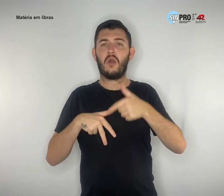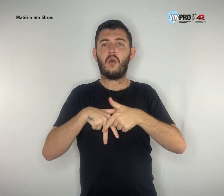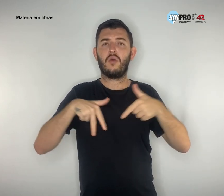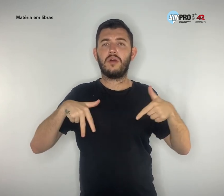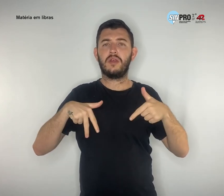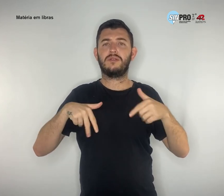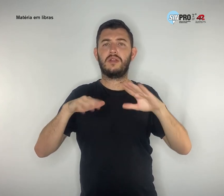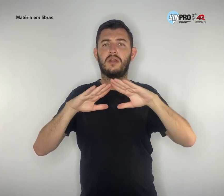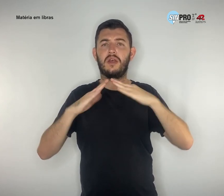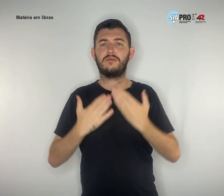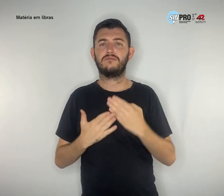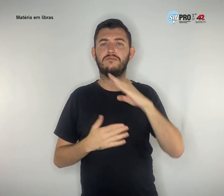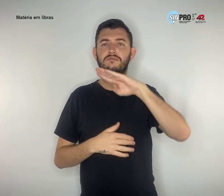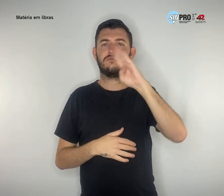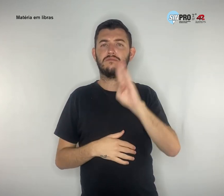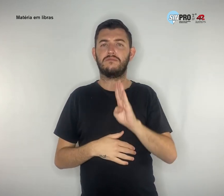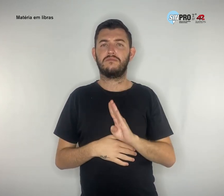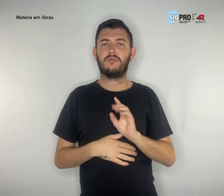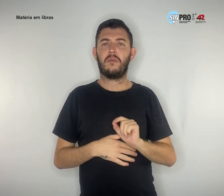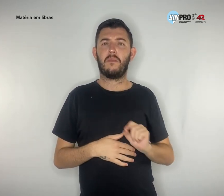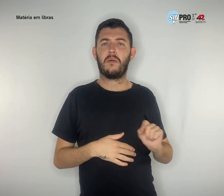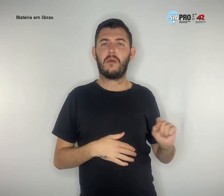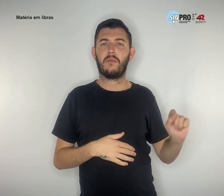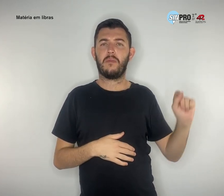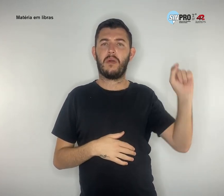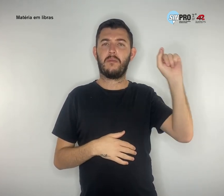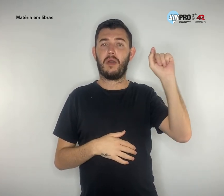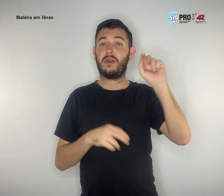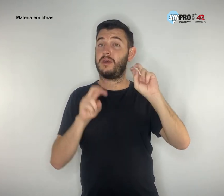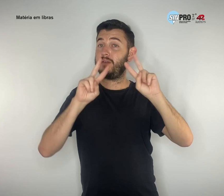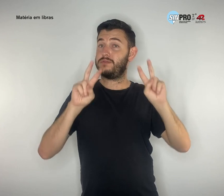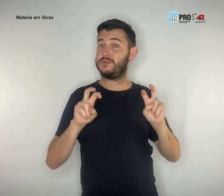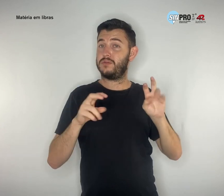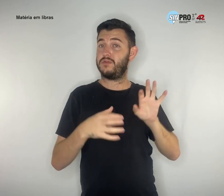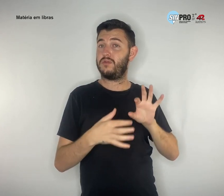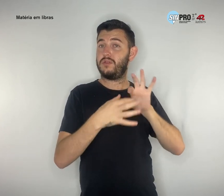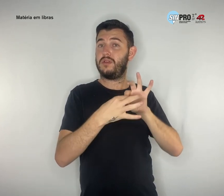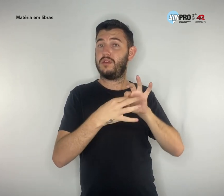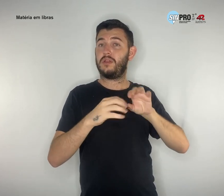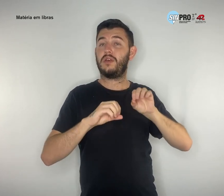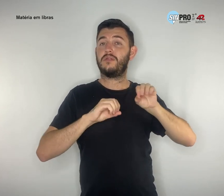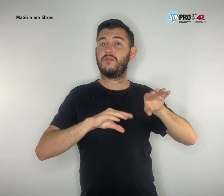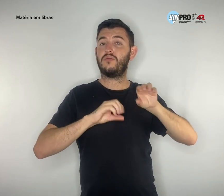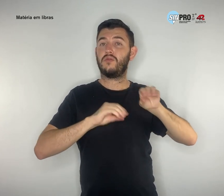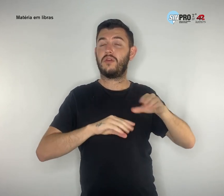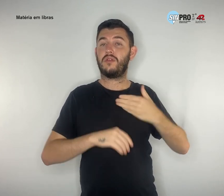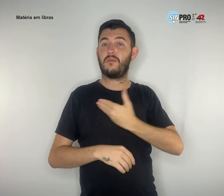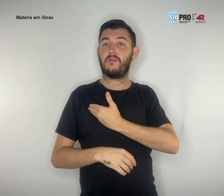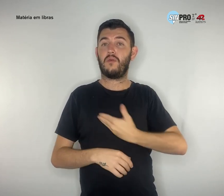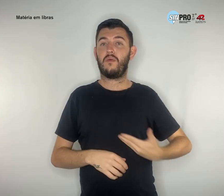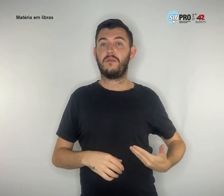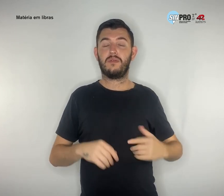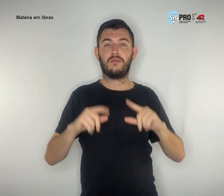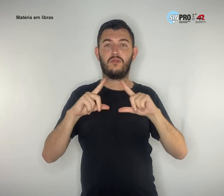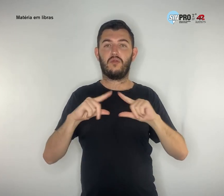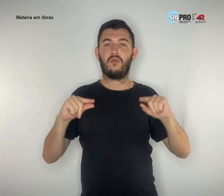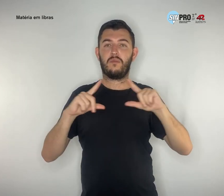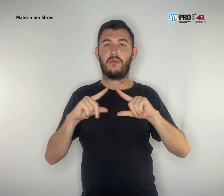do país. Além de assuntos ligados à educação pública da capital federal e do Brasil.